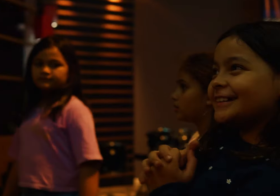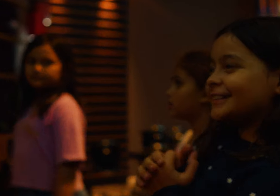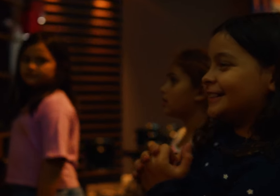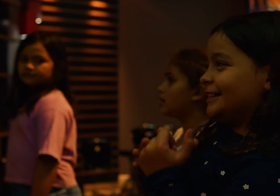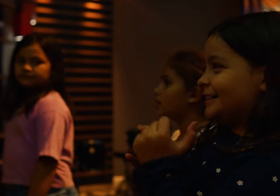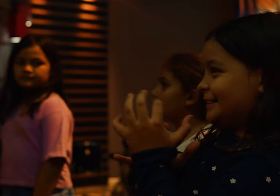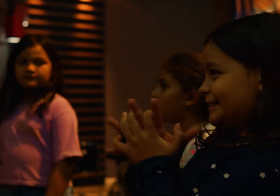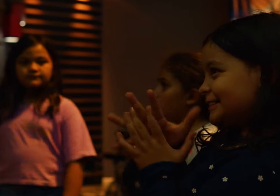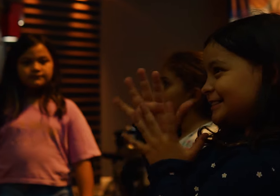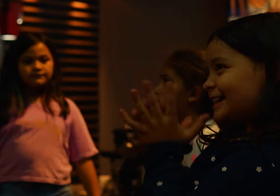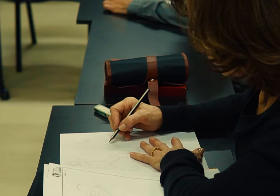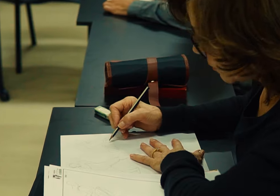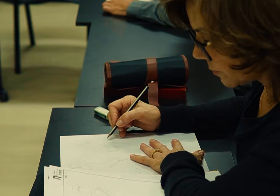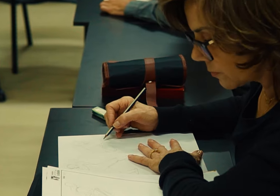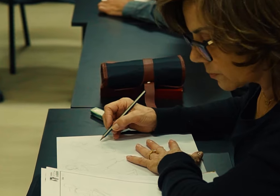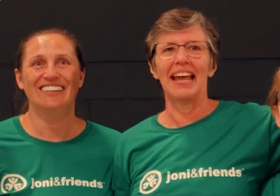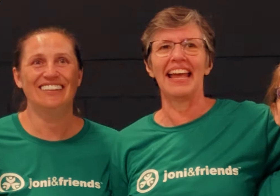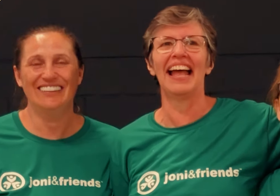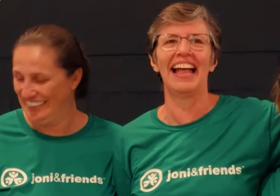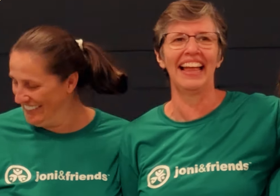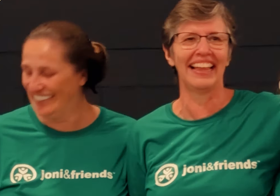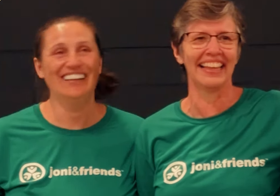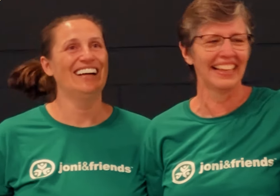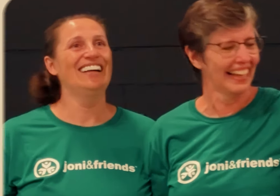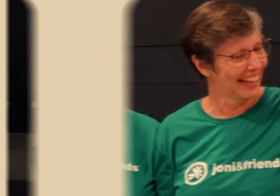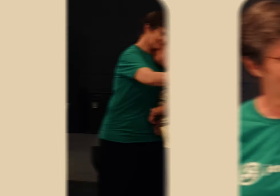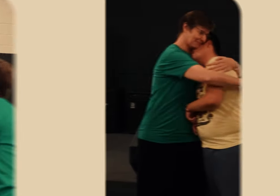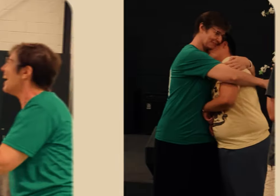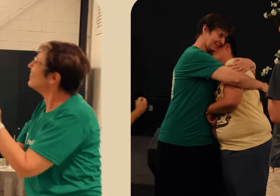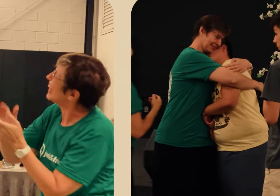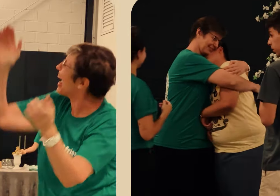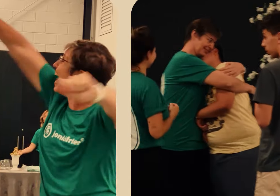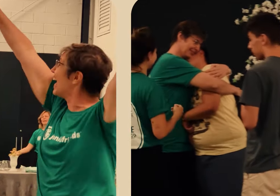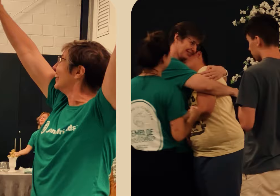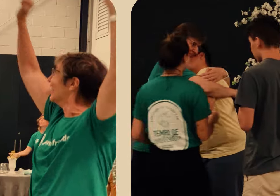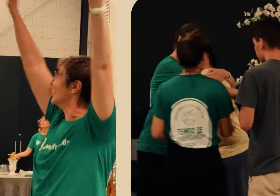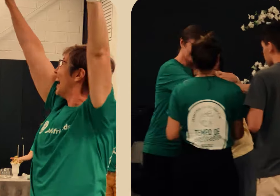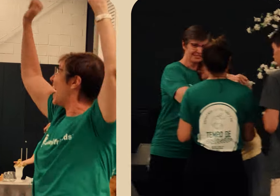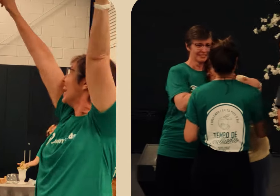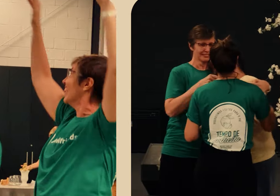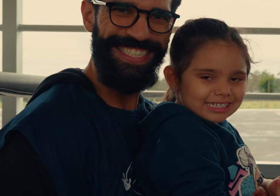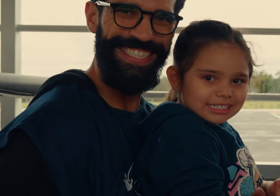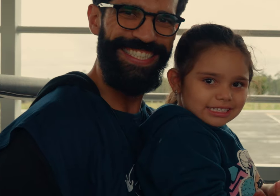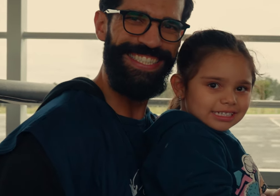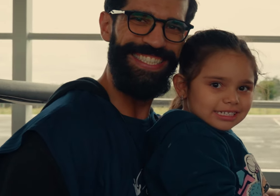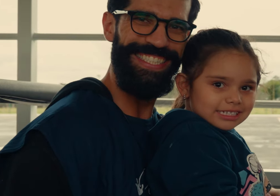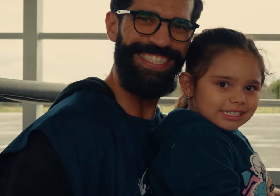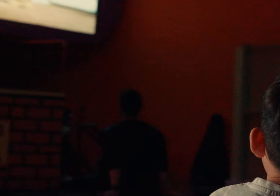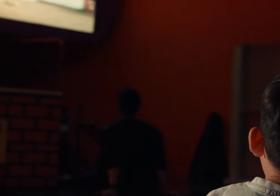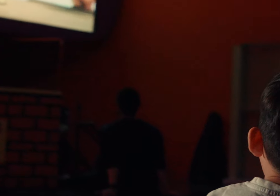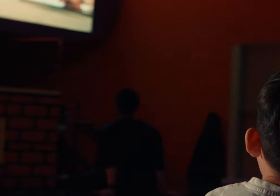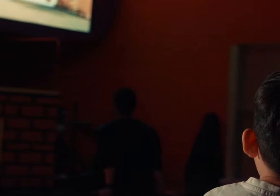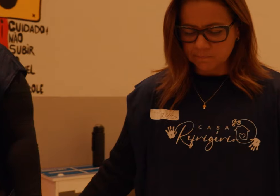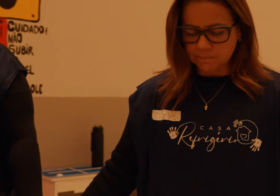Escola de Artes da Igreja da Cidade. Seja você também parte dessa transformação. Junte